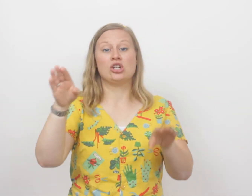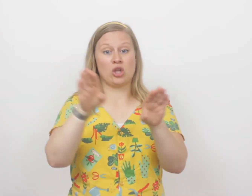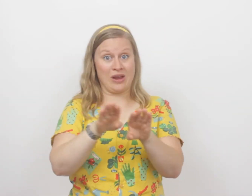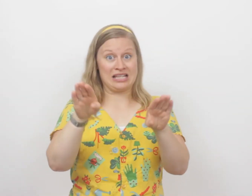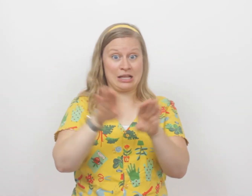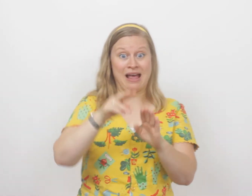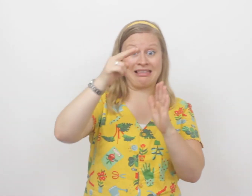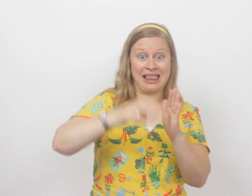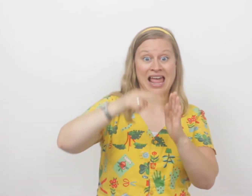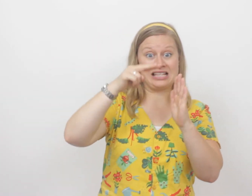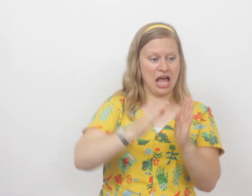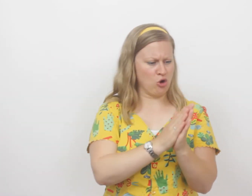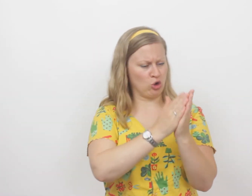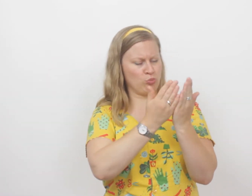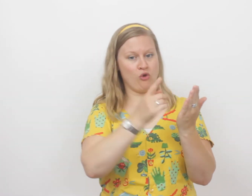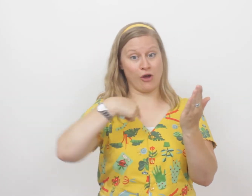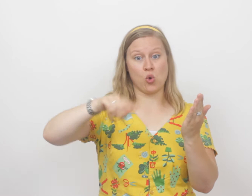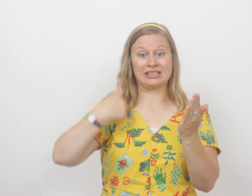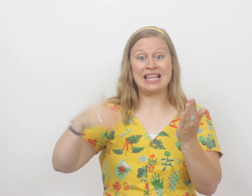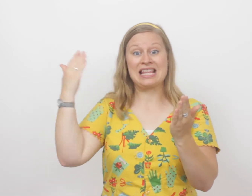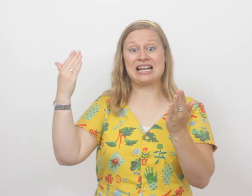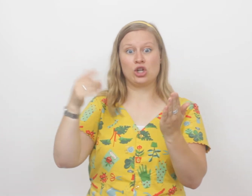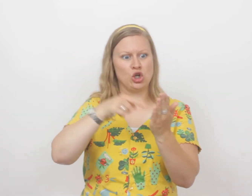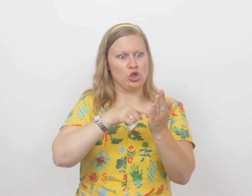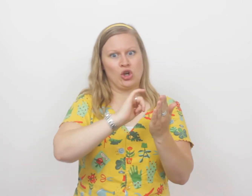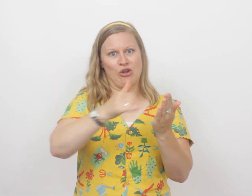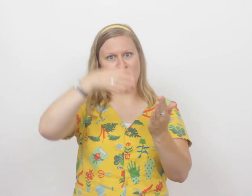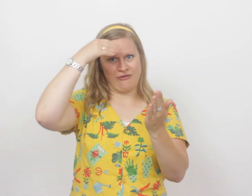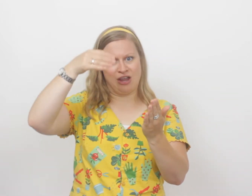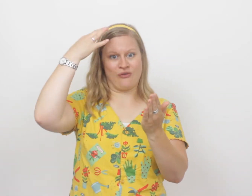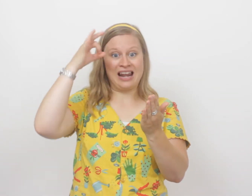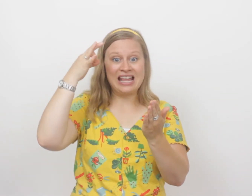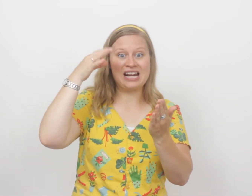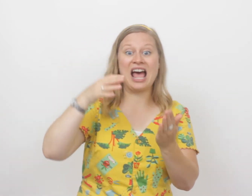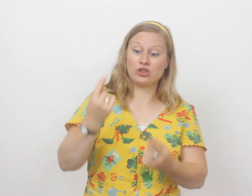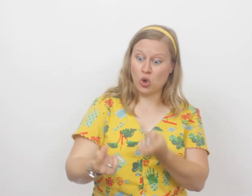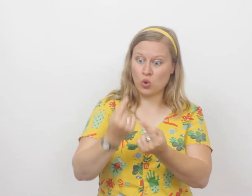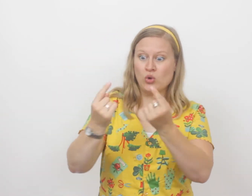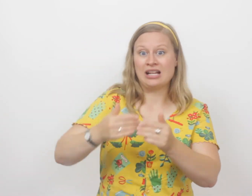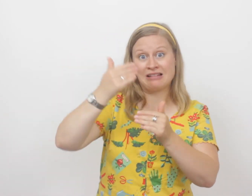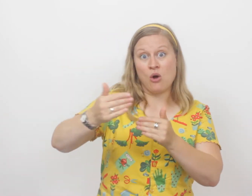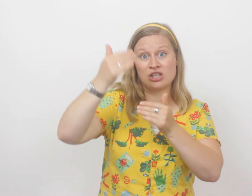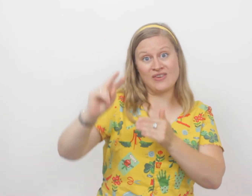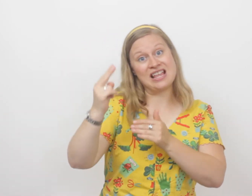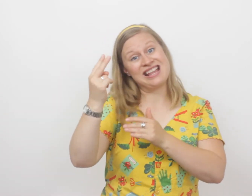Zo is het met het lezen uit het boek van onze Heer, je kunt er veel van leren en zo groeit je telkens weer.